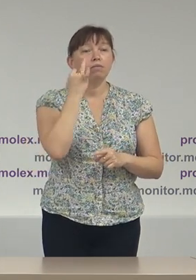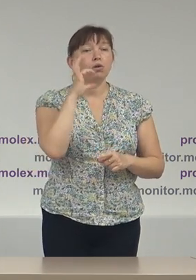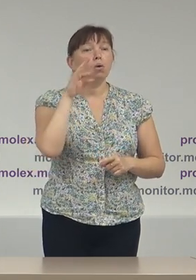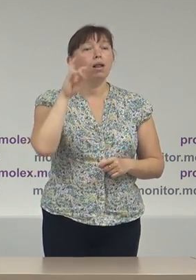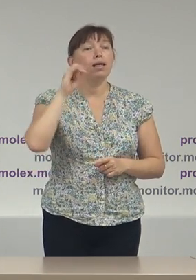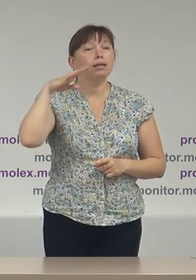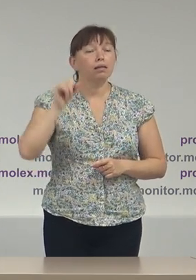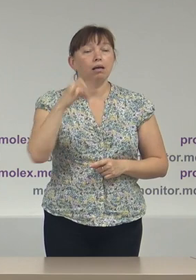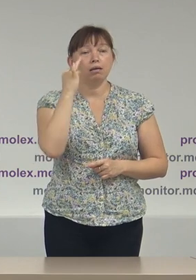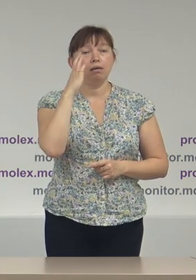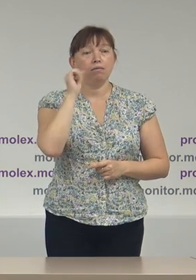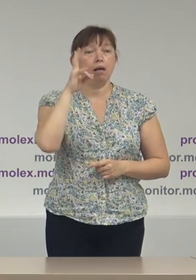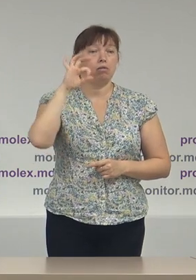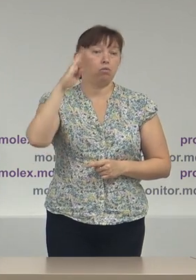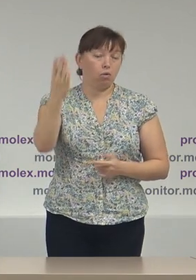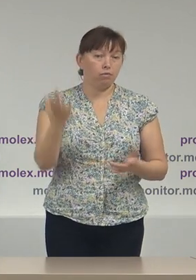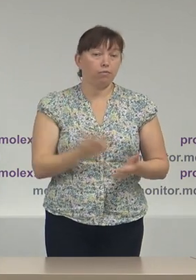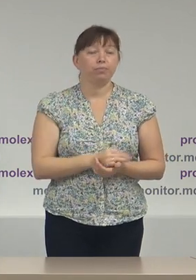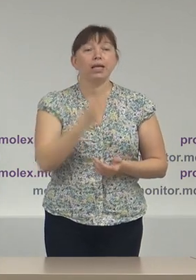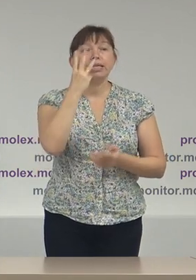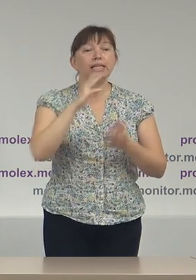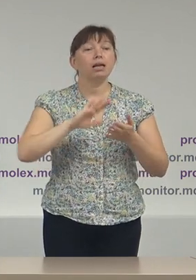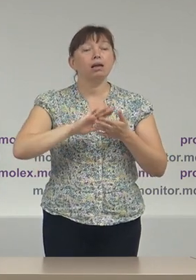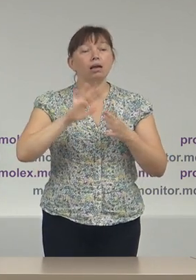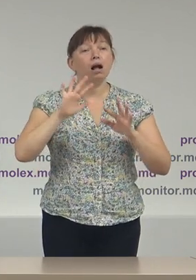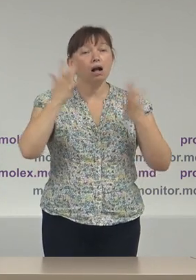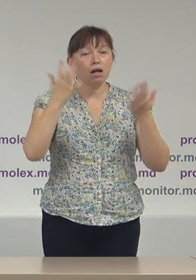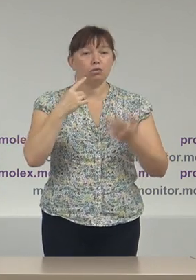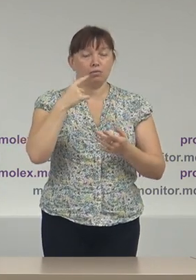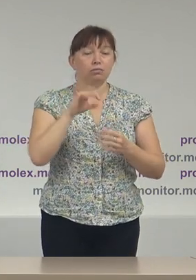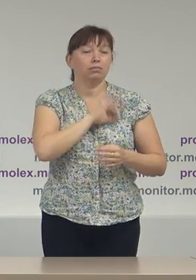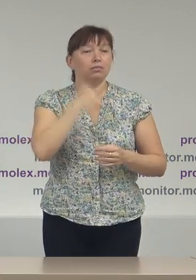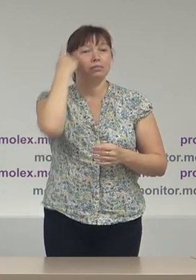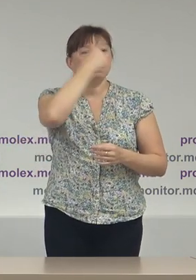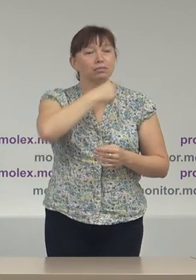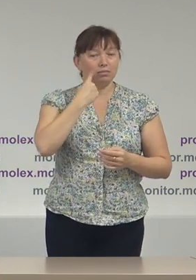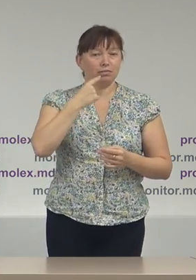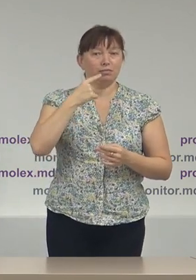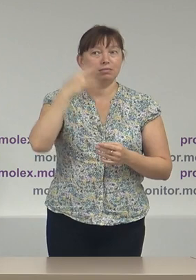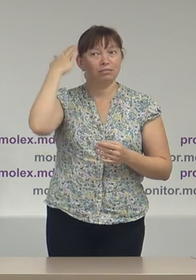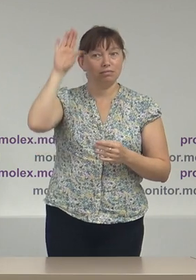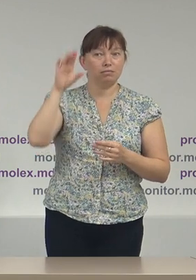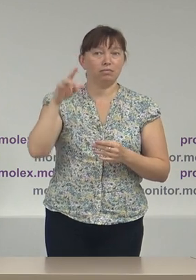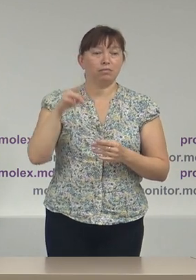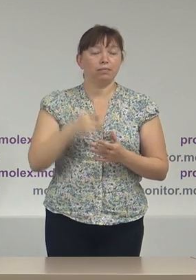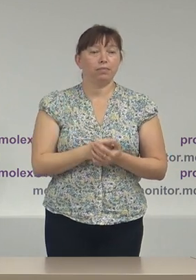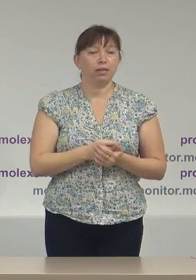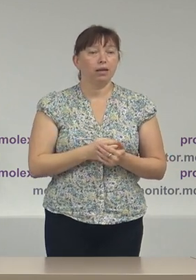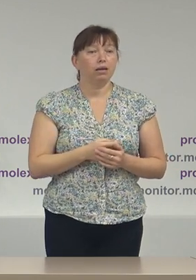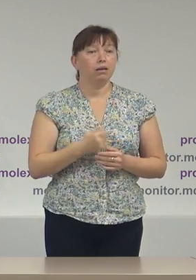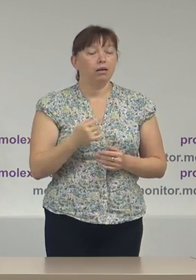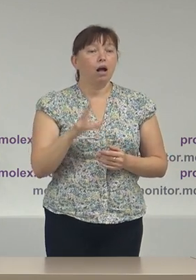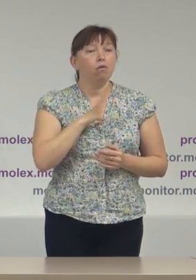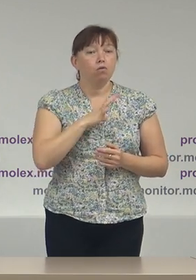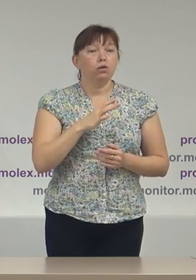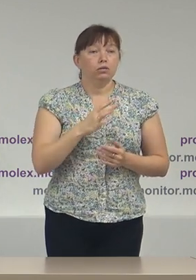Ivanov. Trei cazuri de utilizare a imaginii persoanelor străine de către